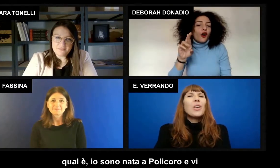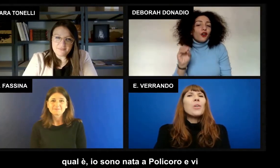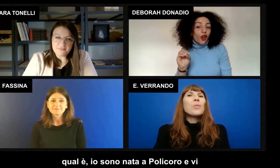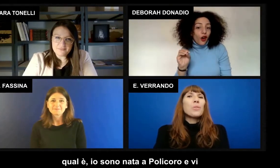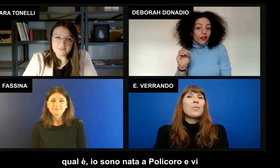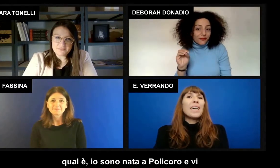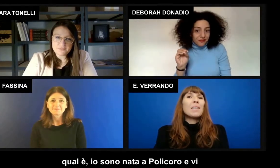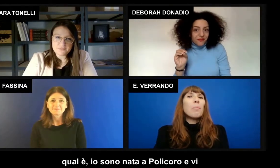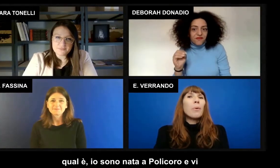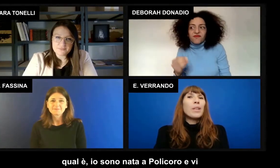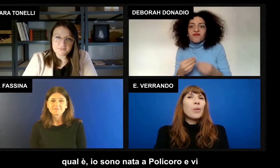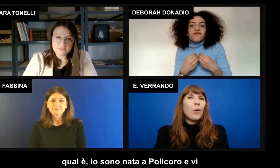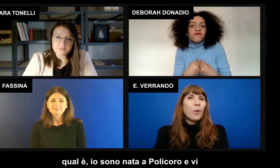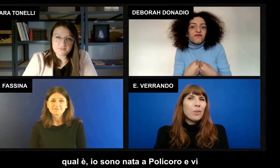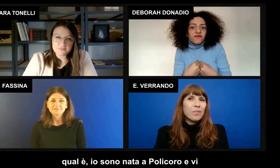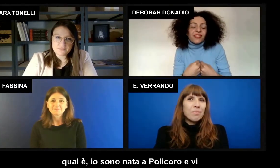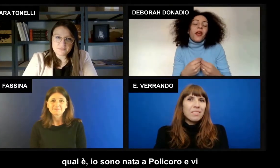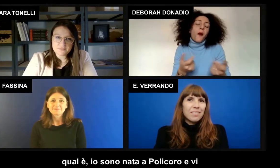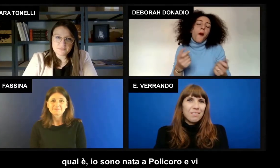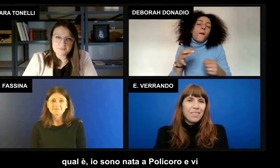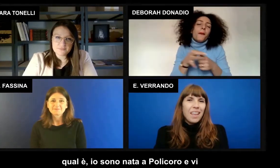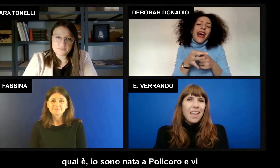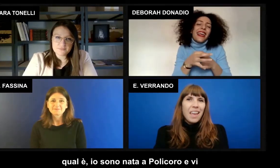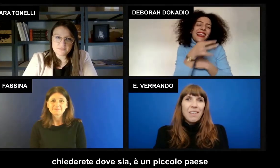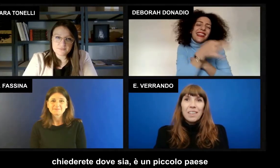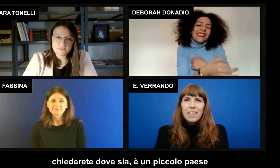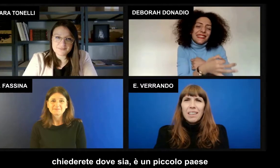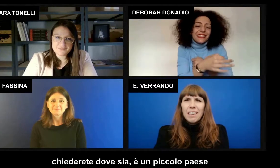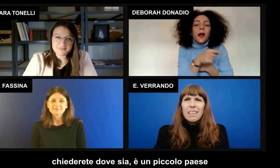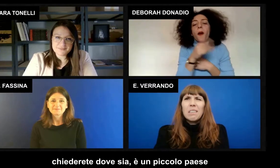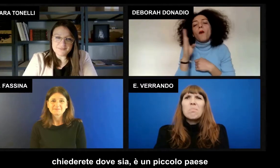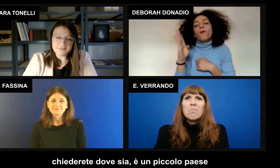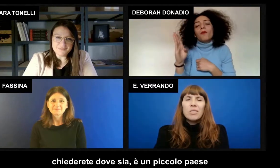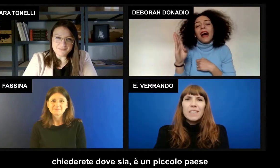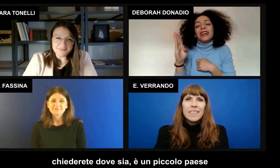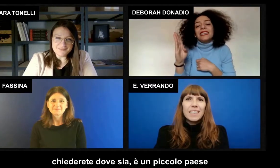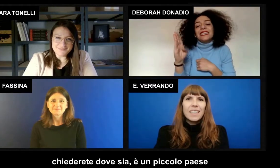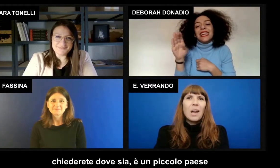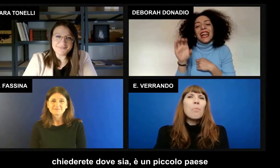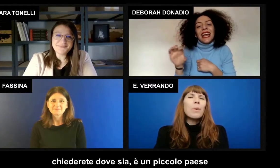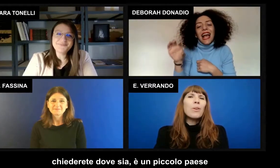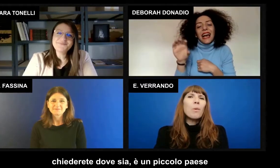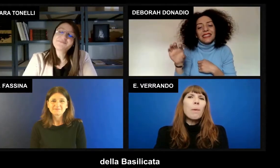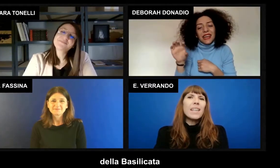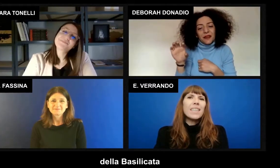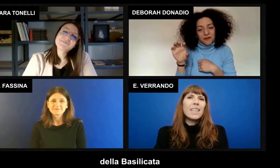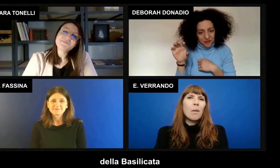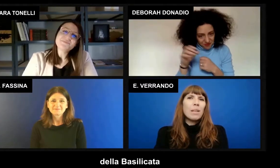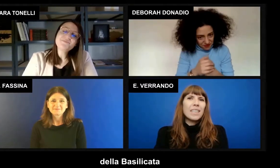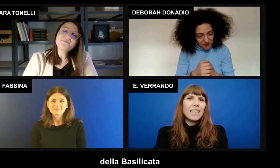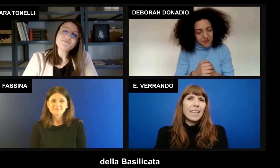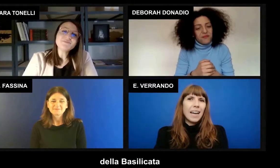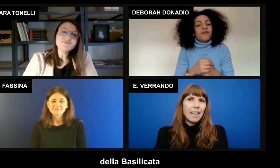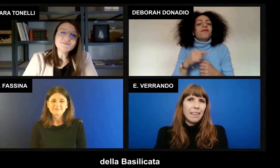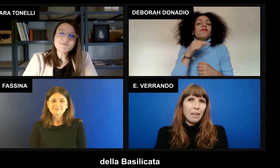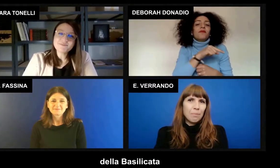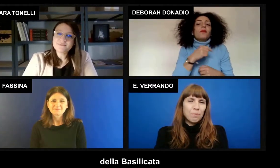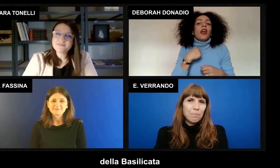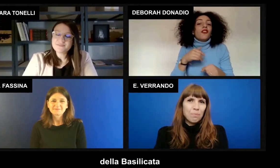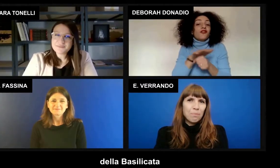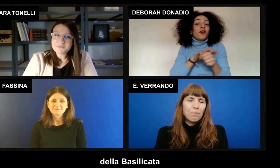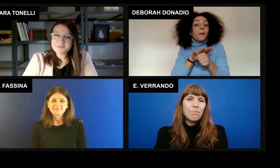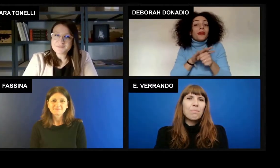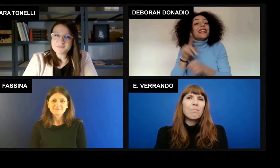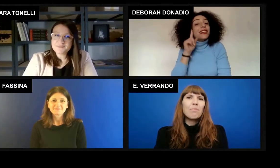Io sono nata a Policoro e vi chiederete dove sia, è un piccolo paese della Basilicata.